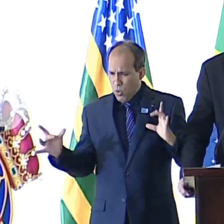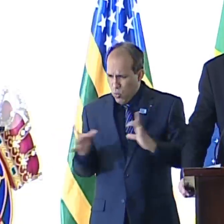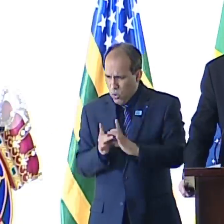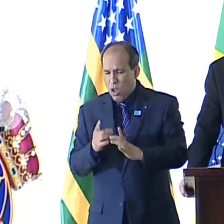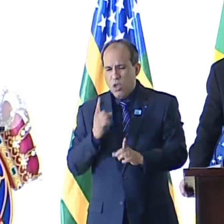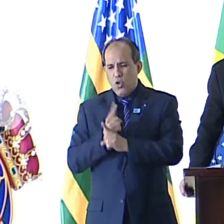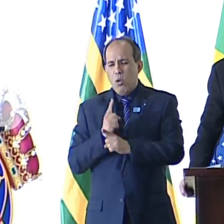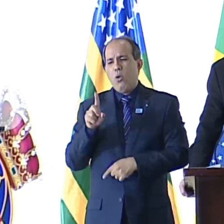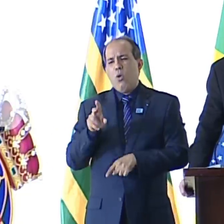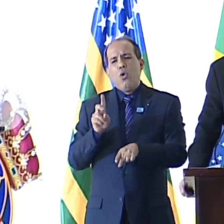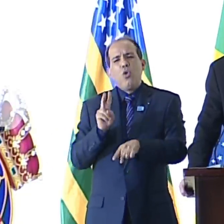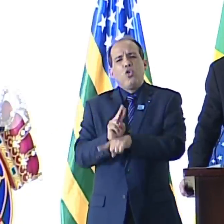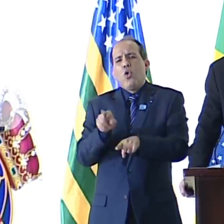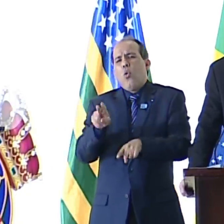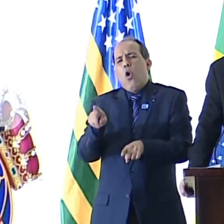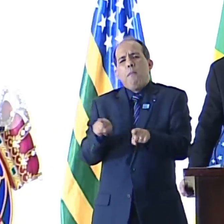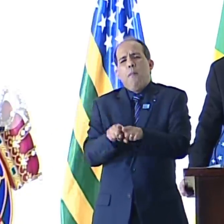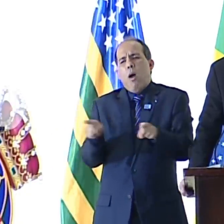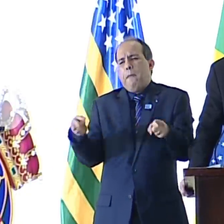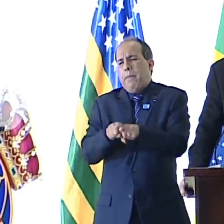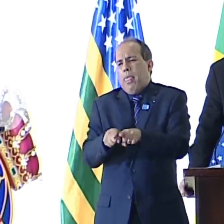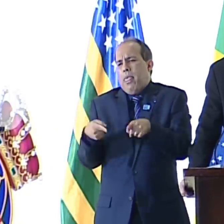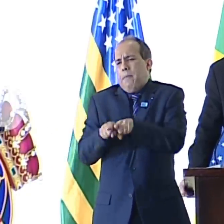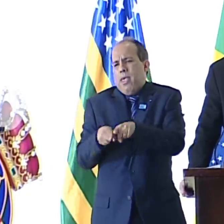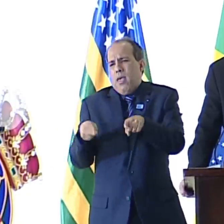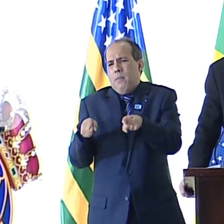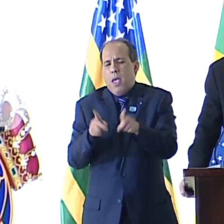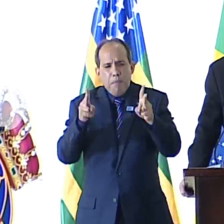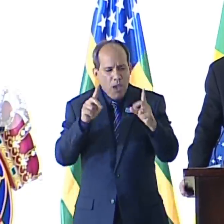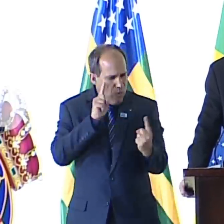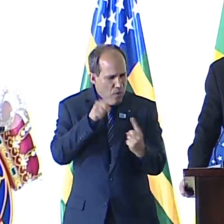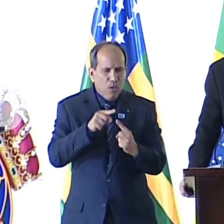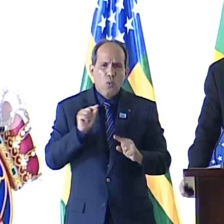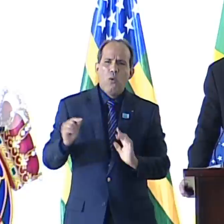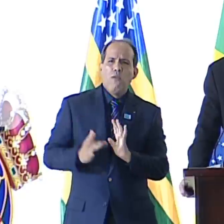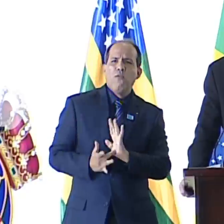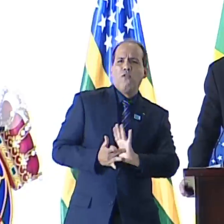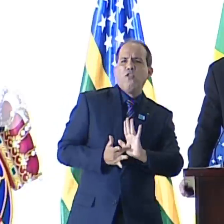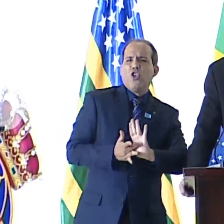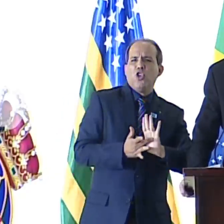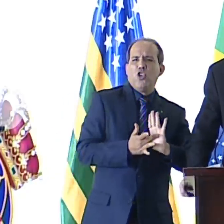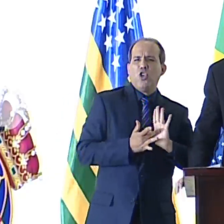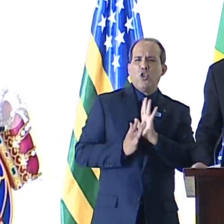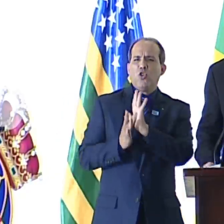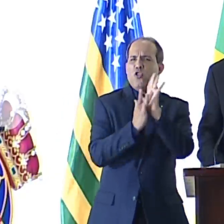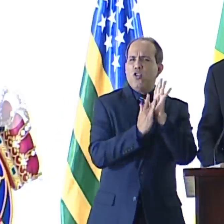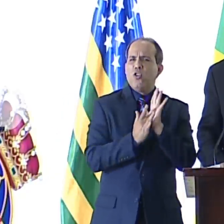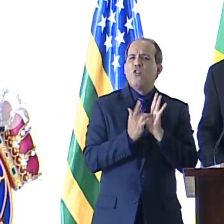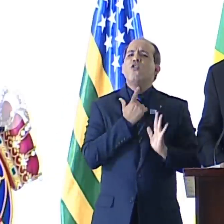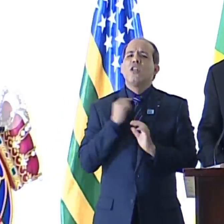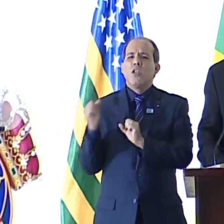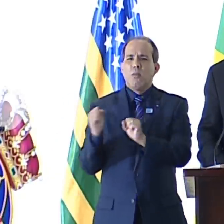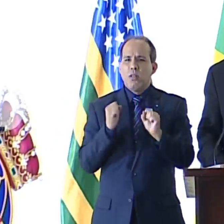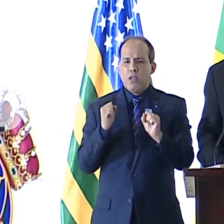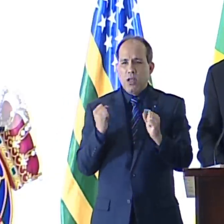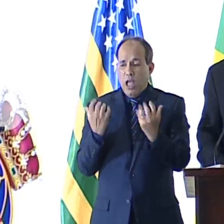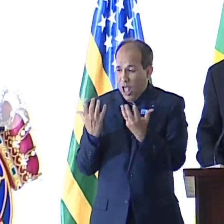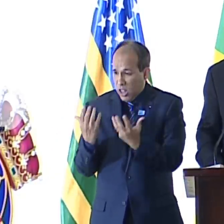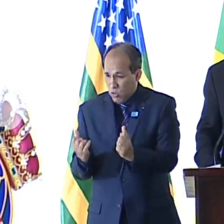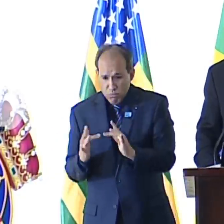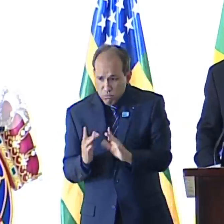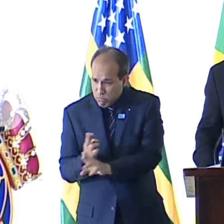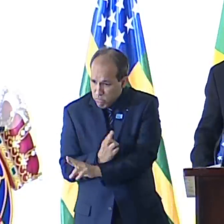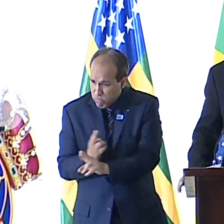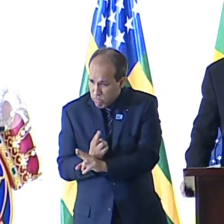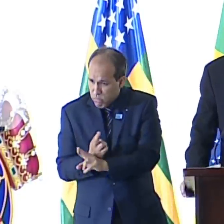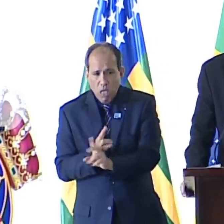há muito tempo estranhados, ambos filhos do cinismo e da sede de poder. Abraçaram-se e puseram-se a roubar o povo brasileiro.